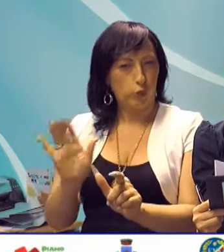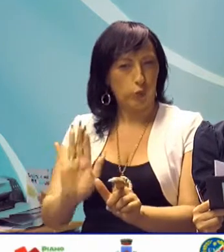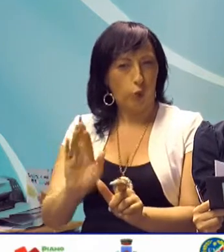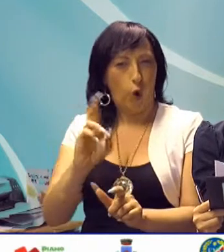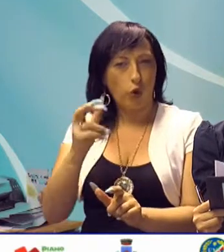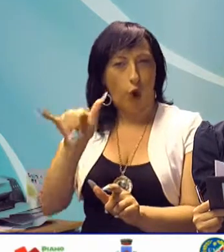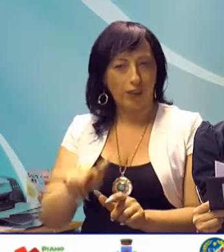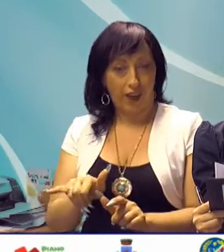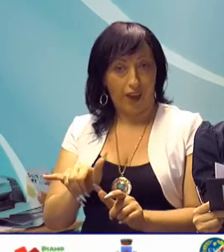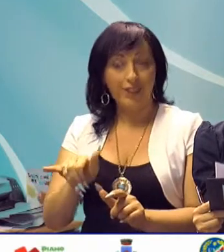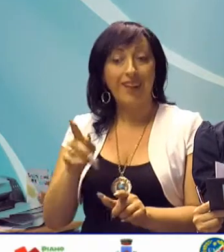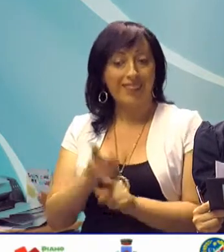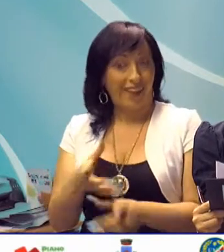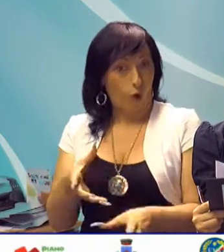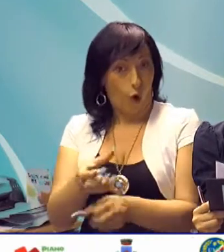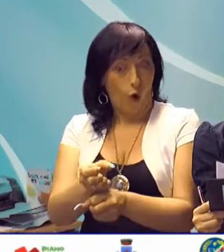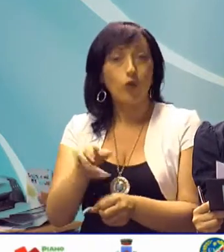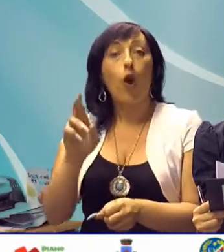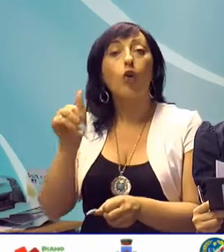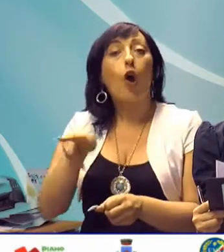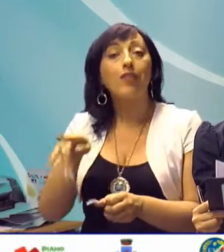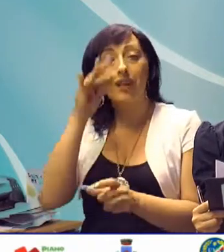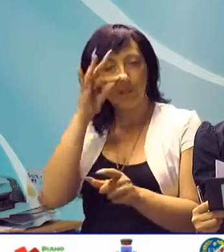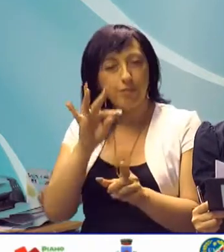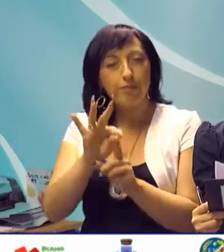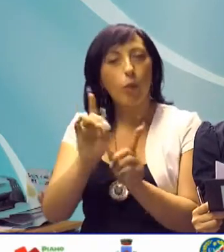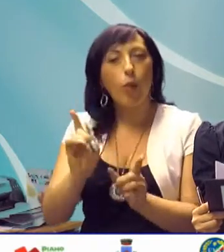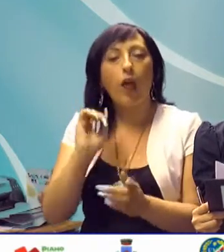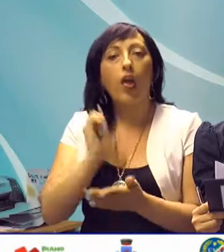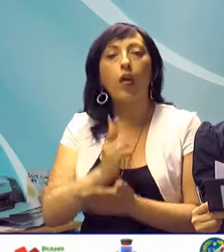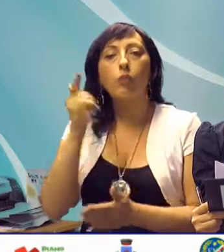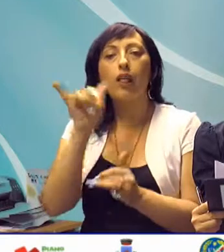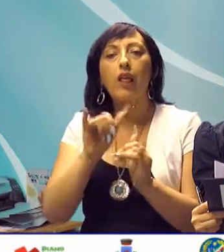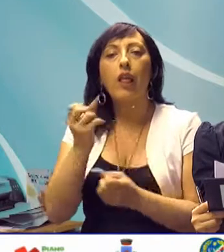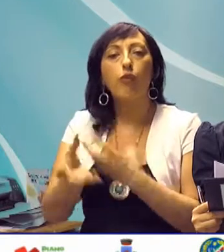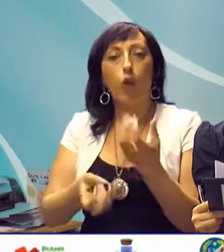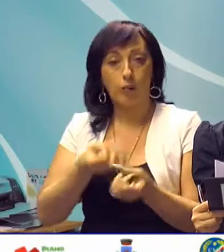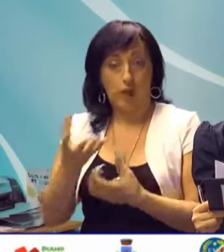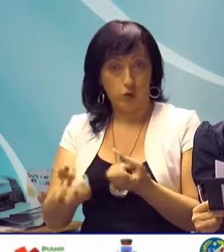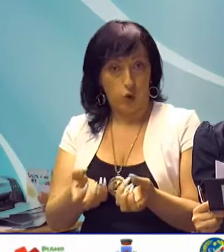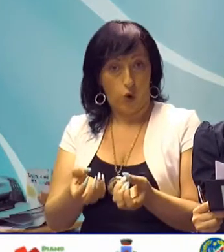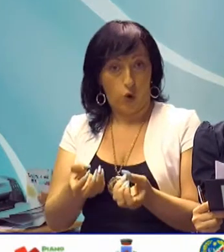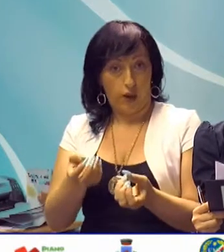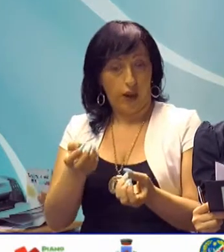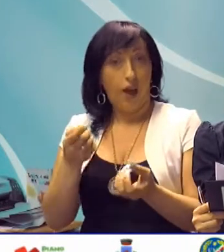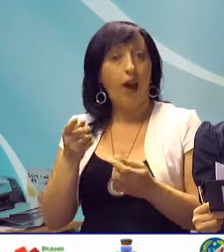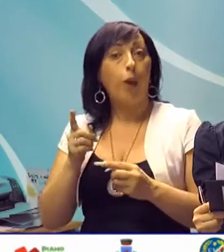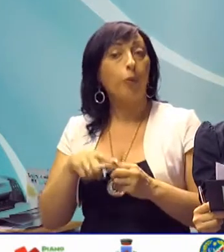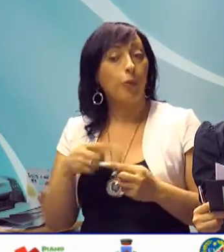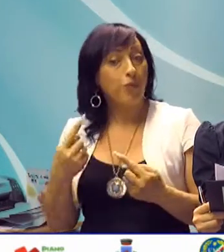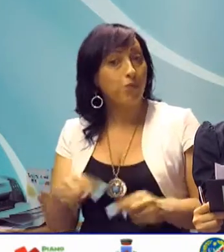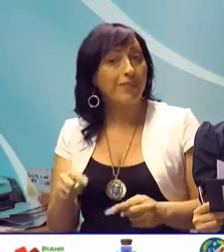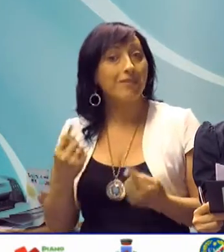sta per concludersi e che il Rotary ha dedicato all'importanza dell'informazione. Molto attesa in